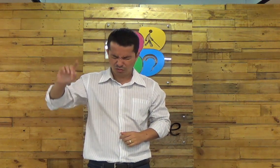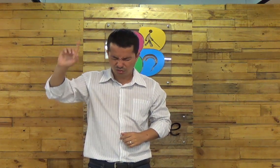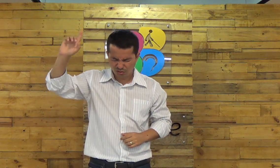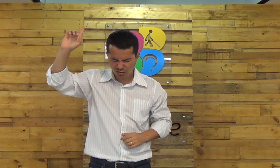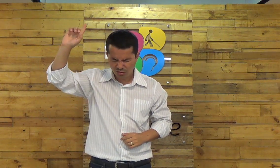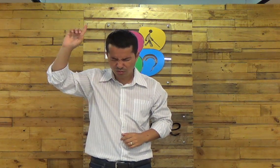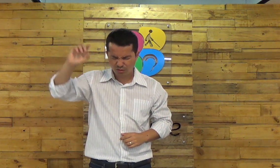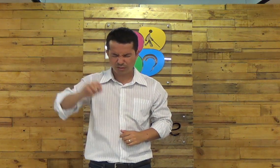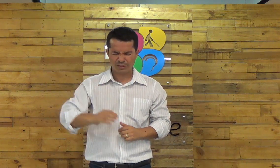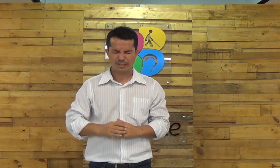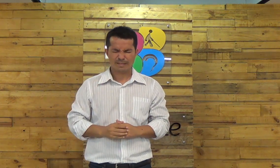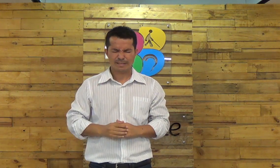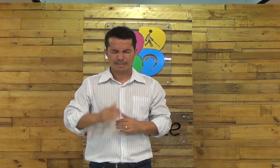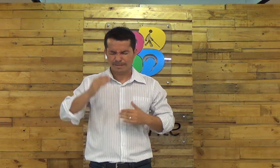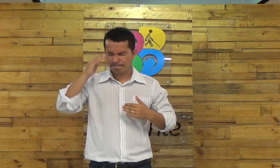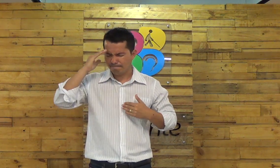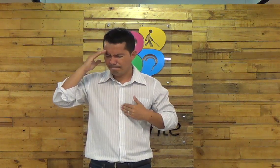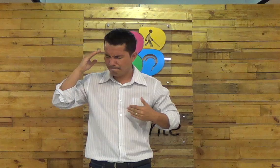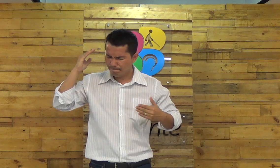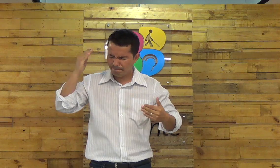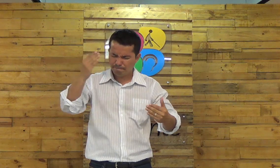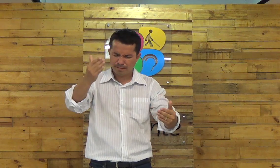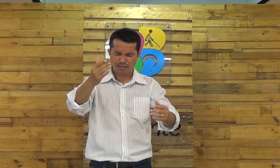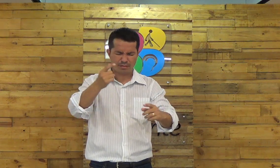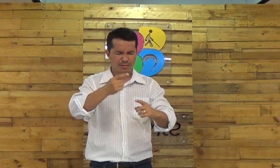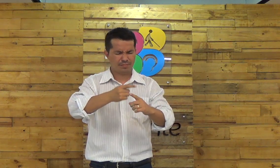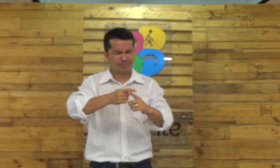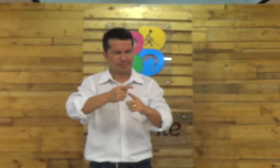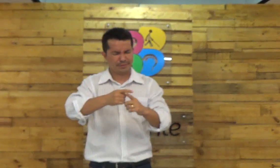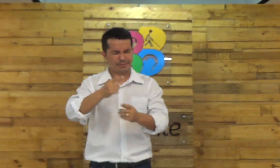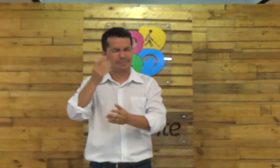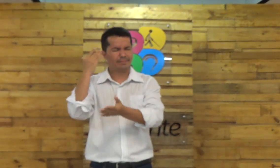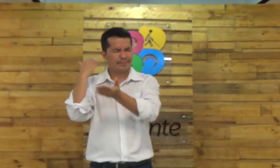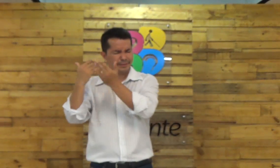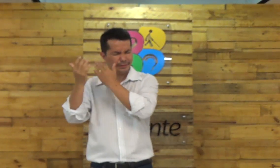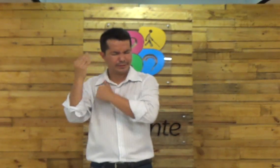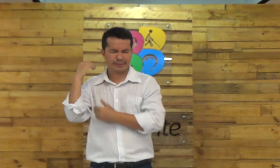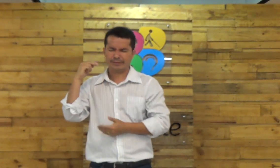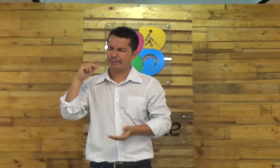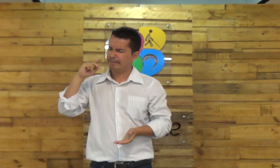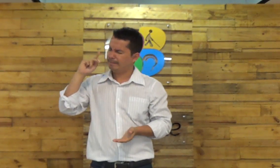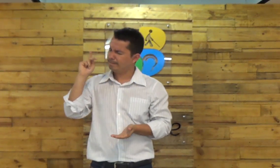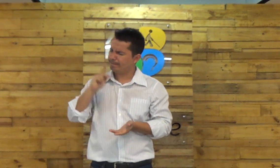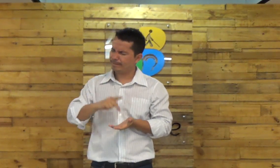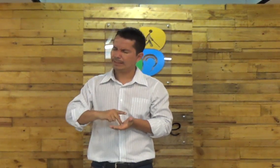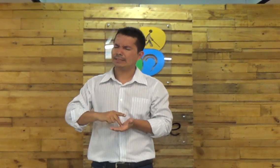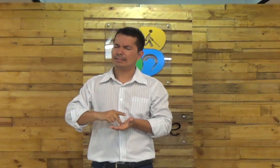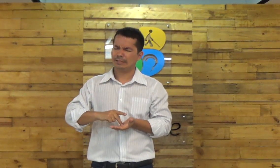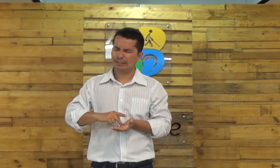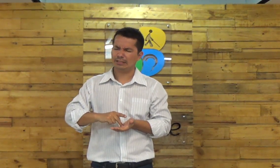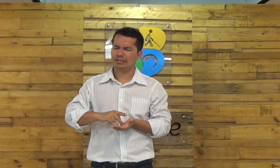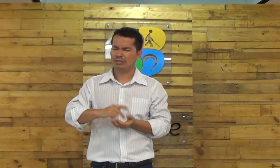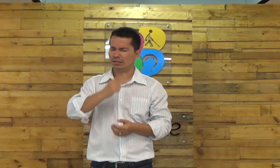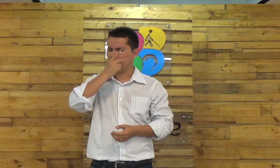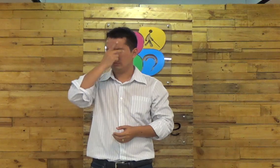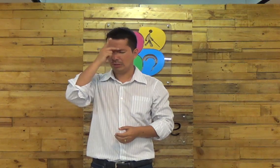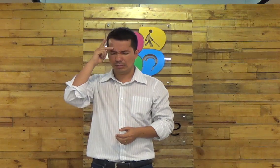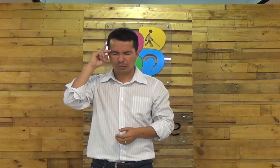Senhor Deus muito obrigado obrigado porque lá atrás senhor nós